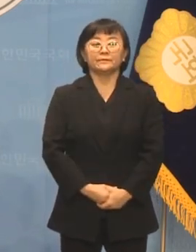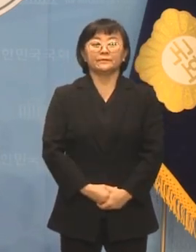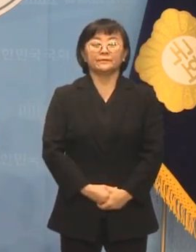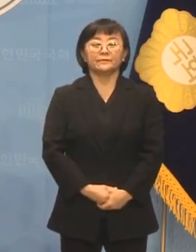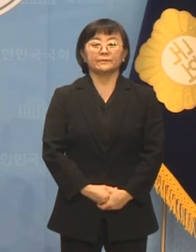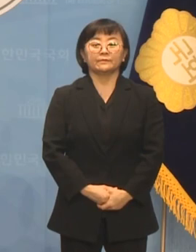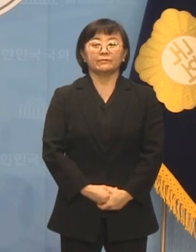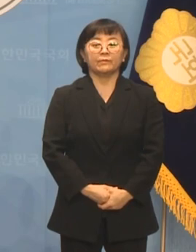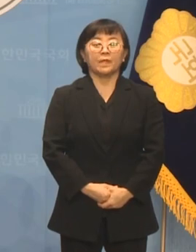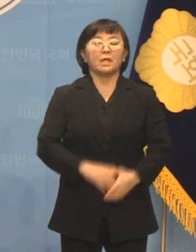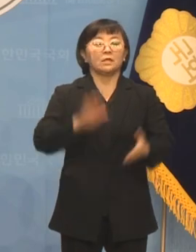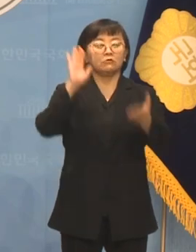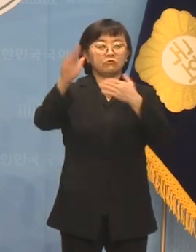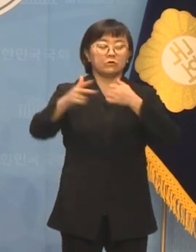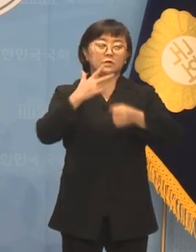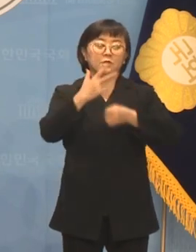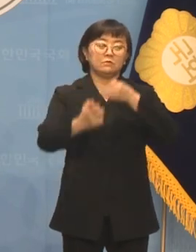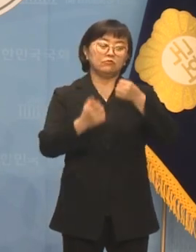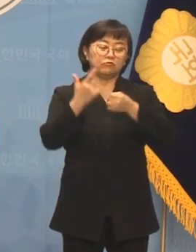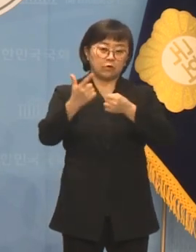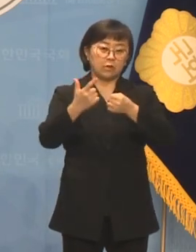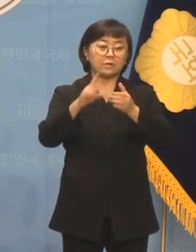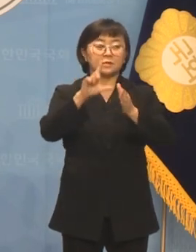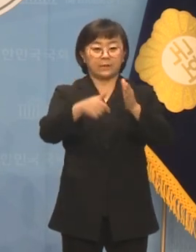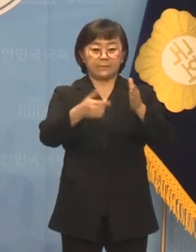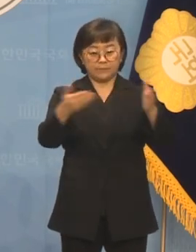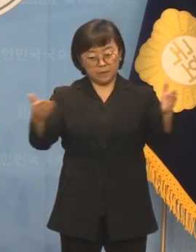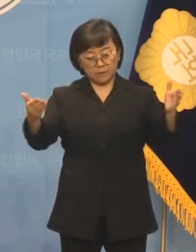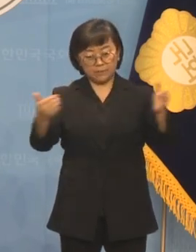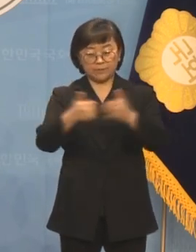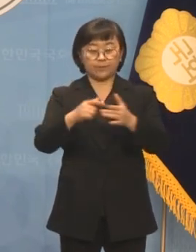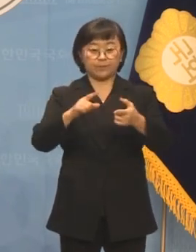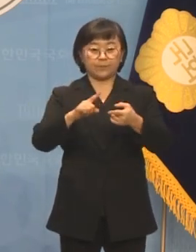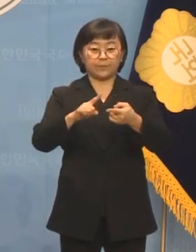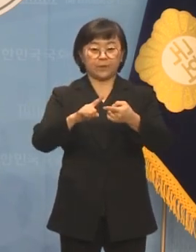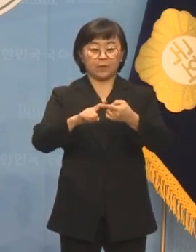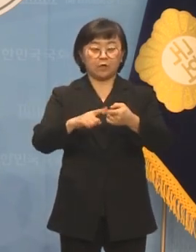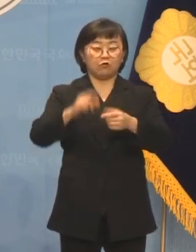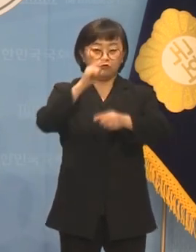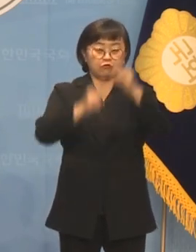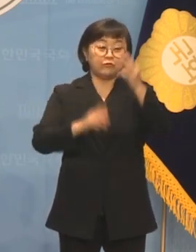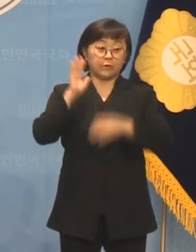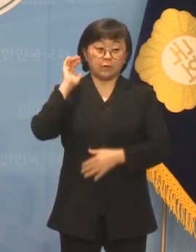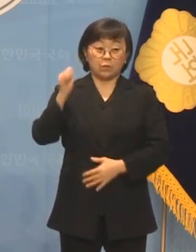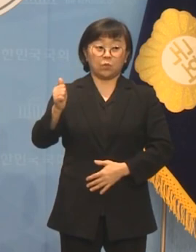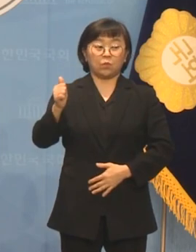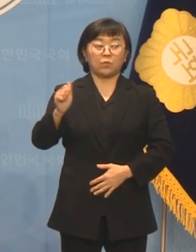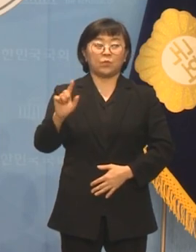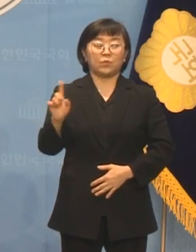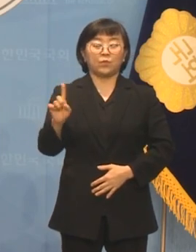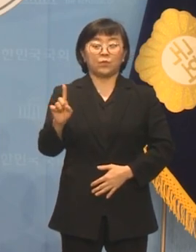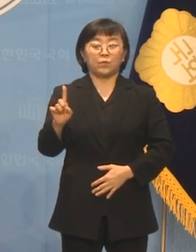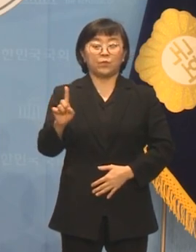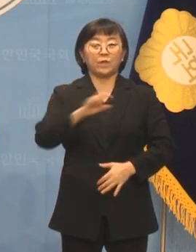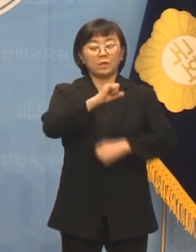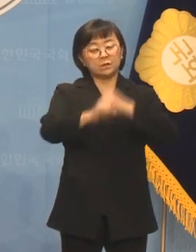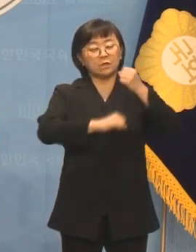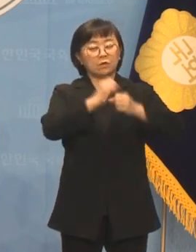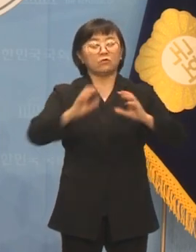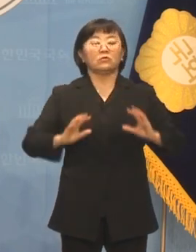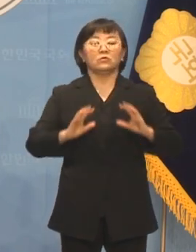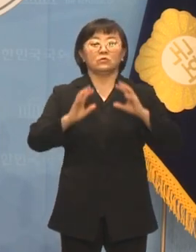그로부터 76년이 지났습니다. 융선열 대통령께서는 자유라는